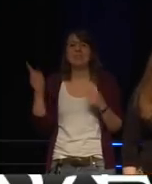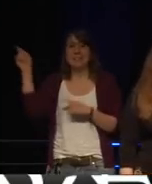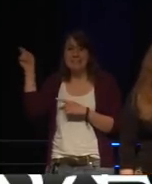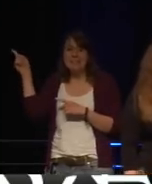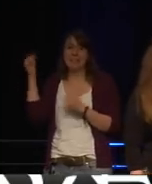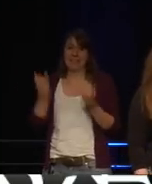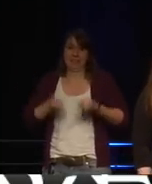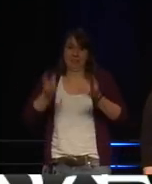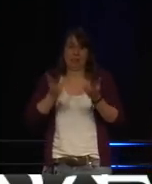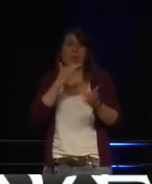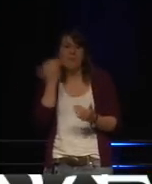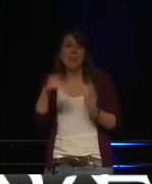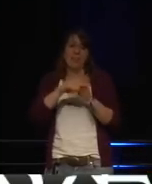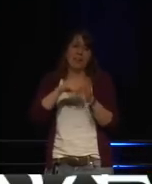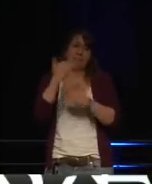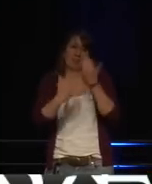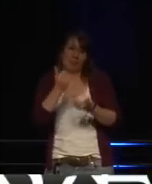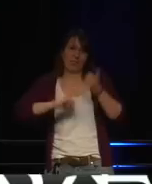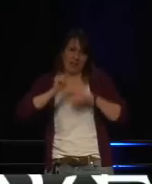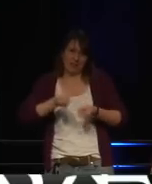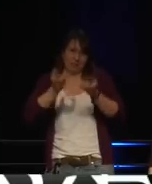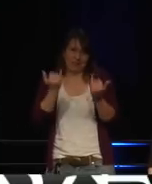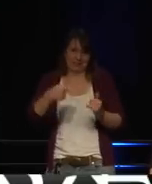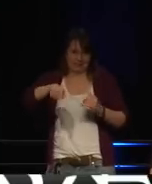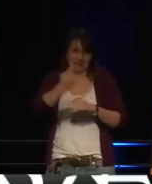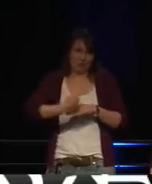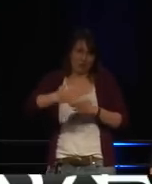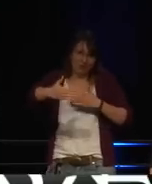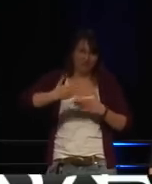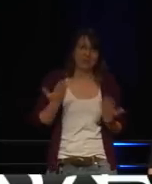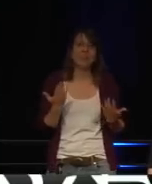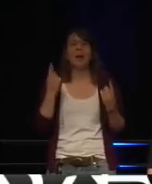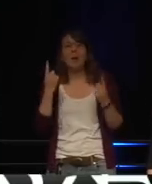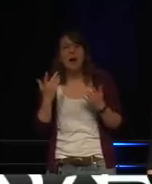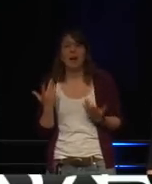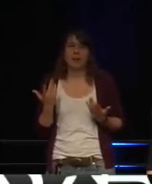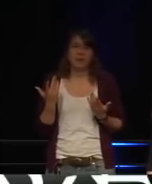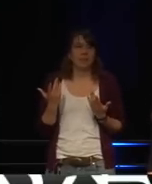Und wir hören viele negative Geschichten in der kommenden Stunde.